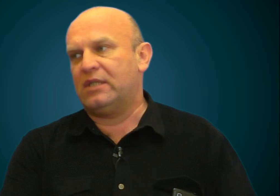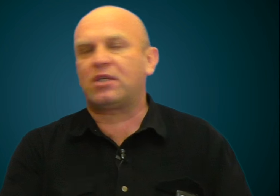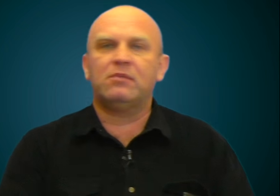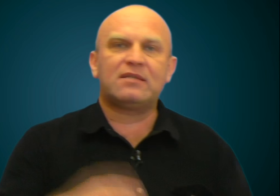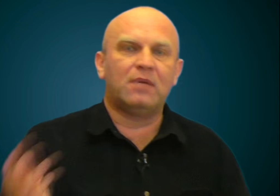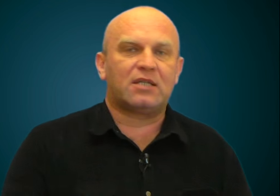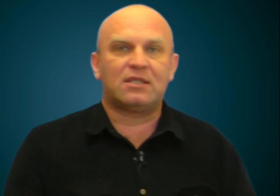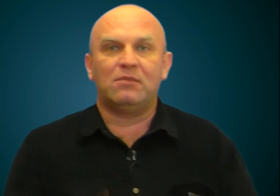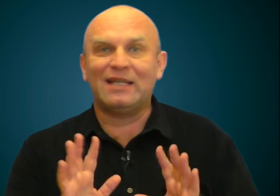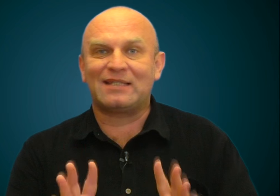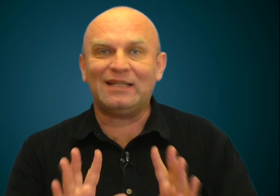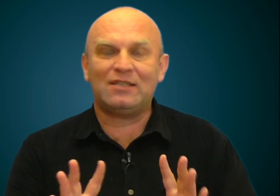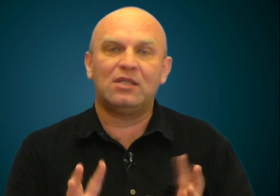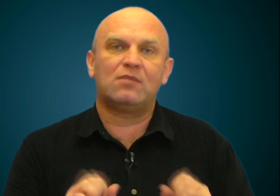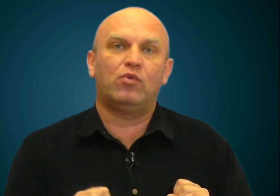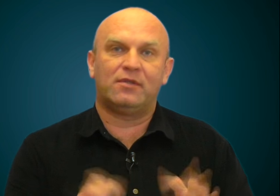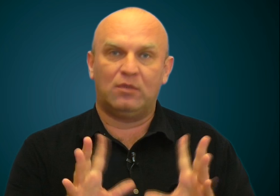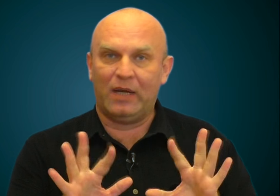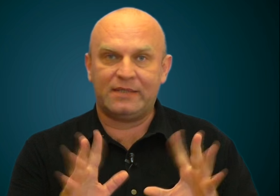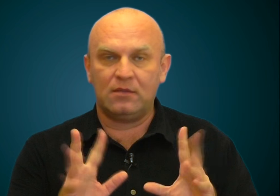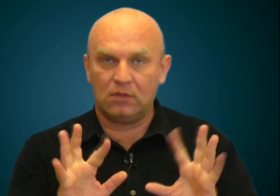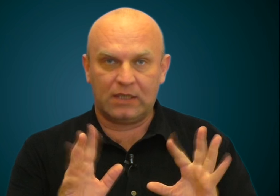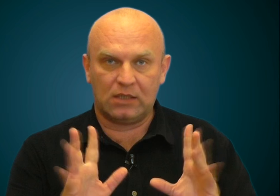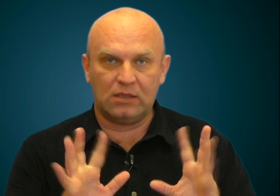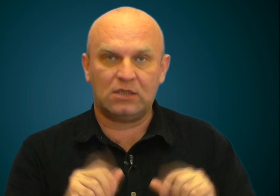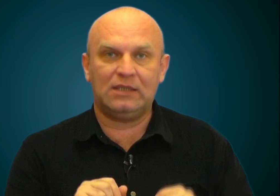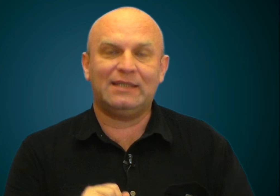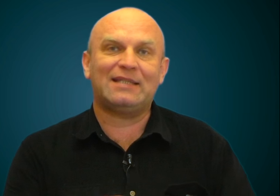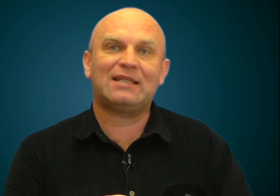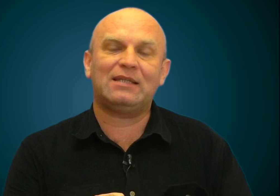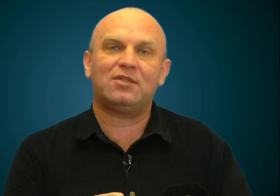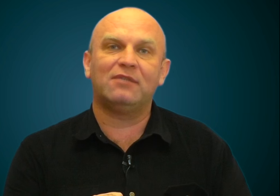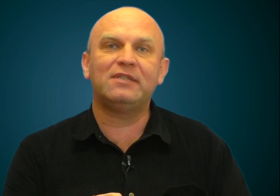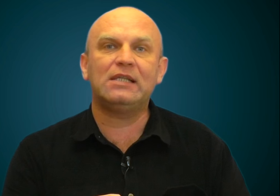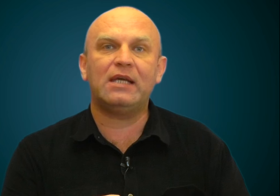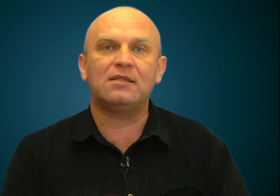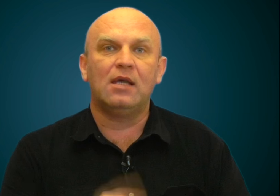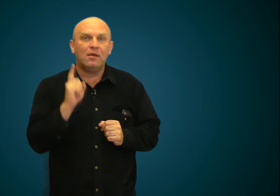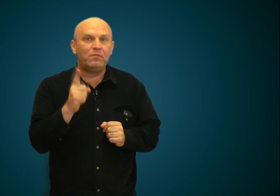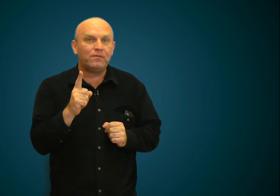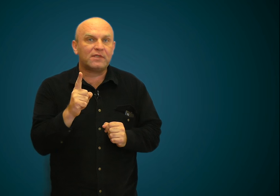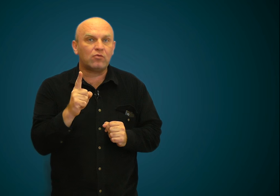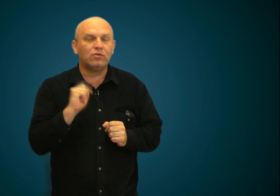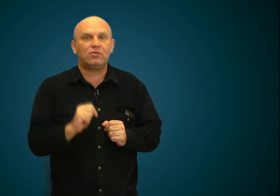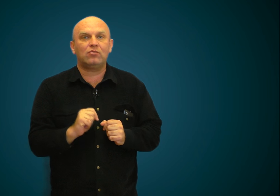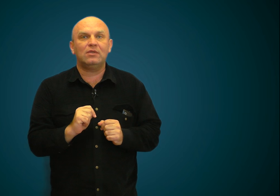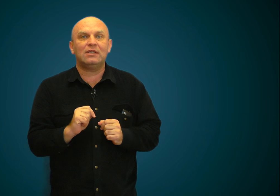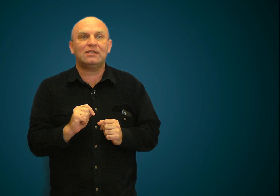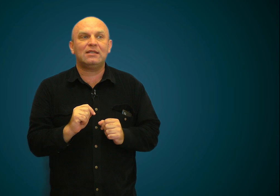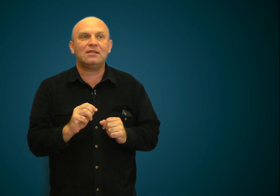слишком размашистыми. Достаточно использовать пальцы, как карандаши, достаточно выделять секундочку, делать,